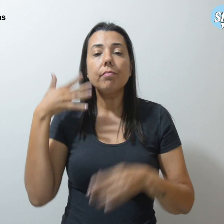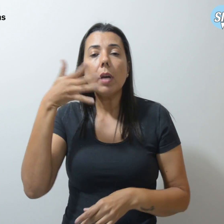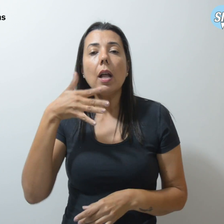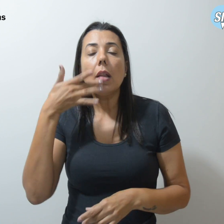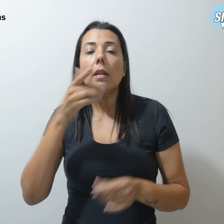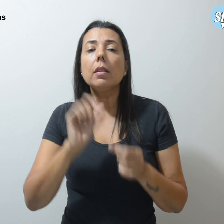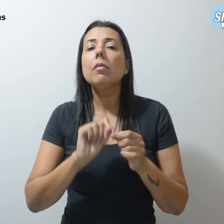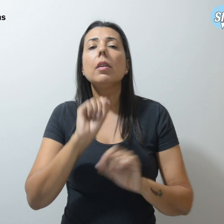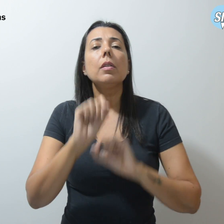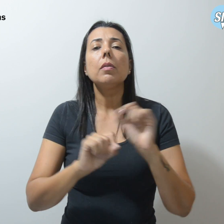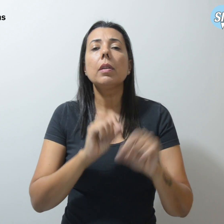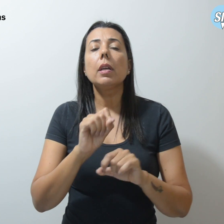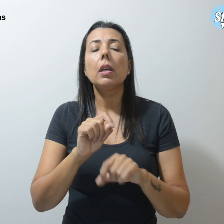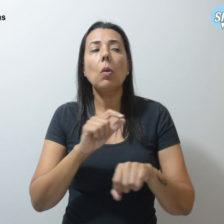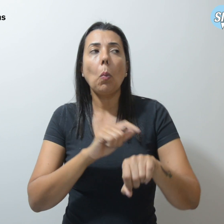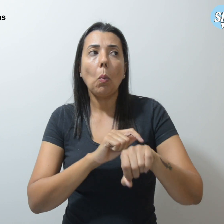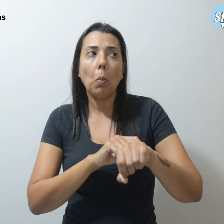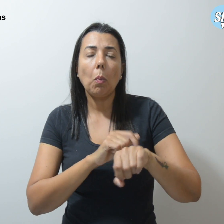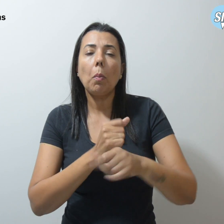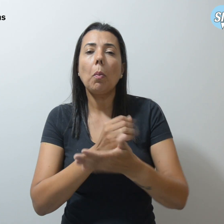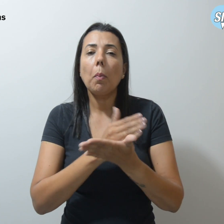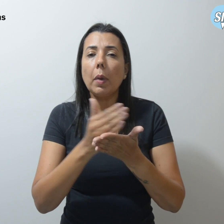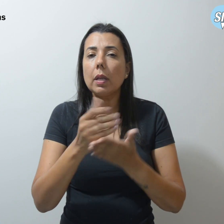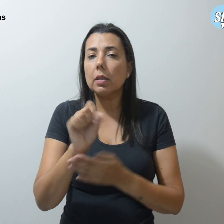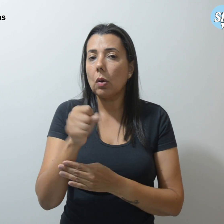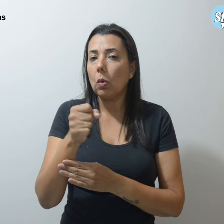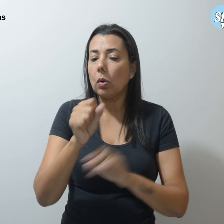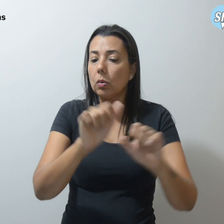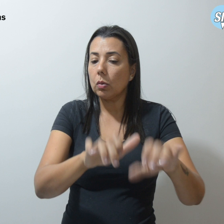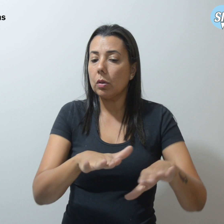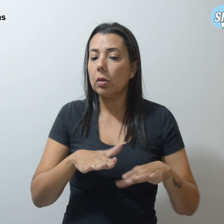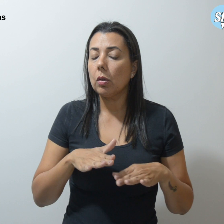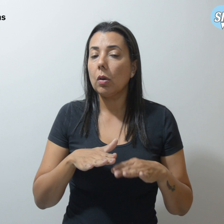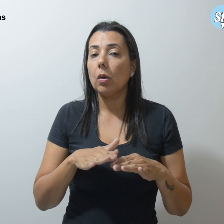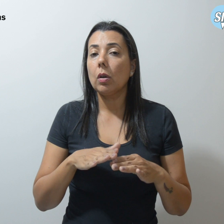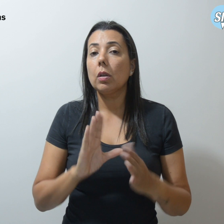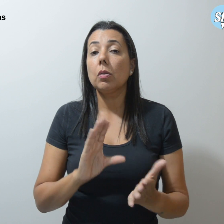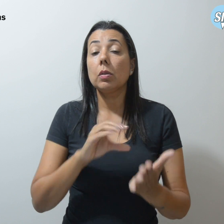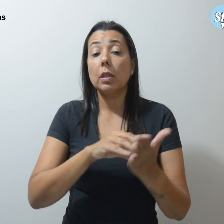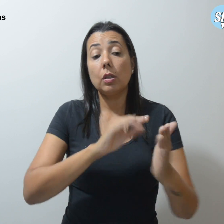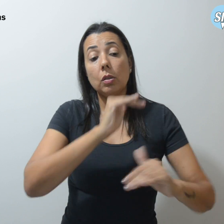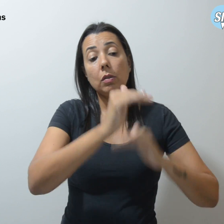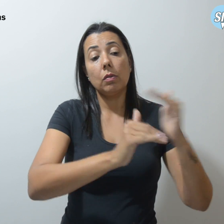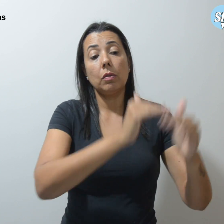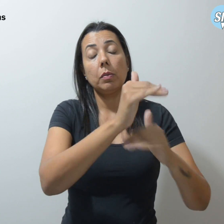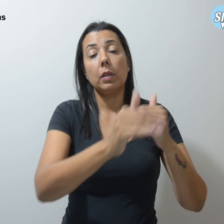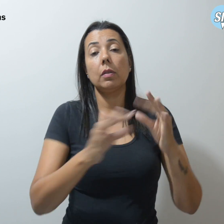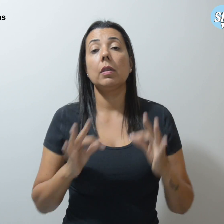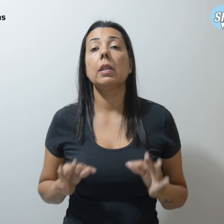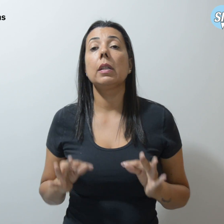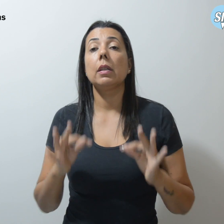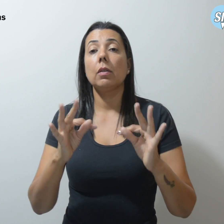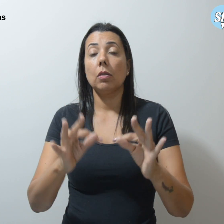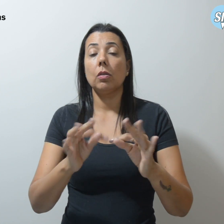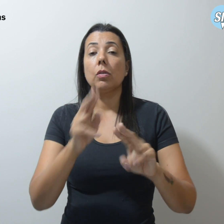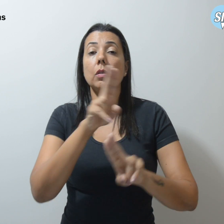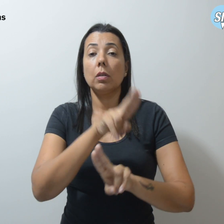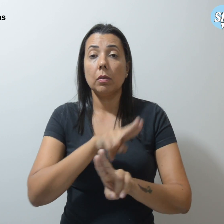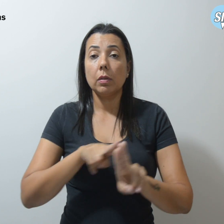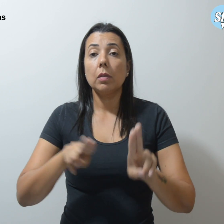a partir das 8 horas no auditório do Centro de Desenvolvimento Tecnológico da UNB. E a